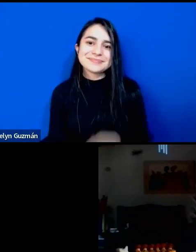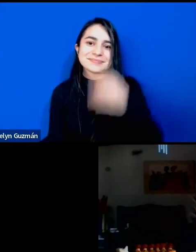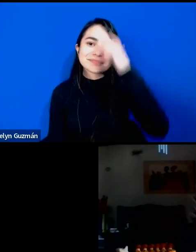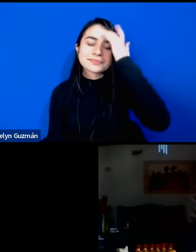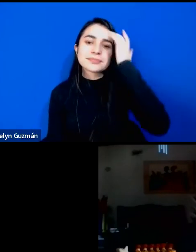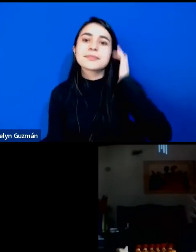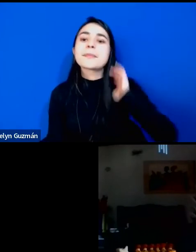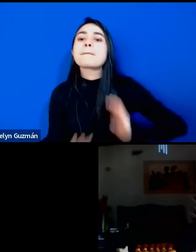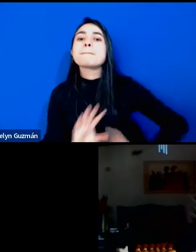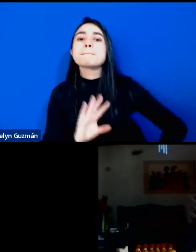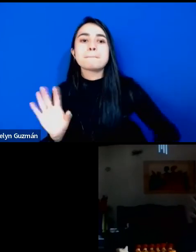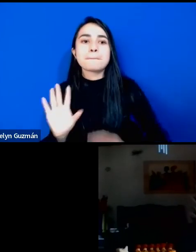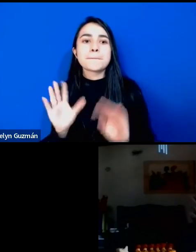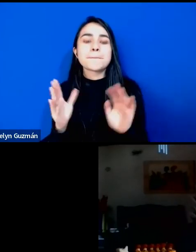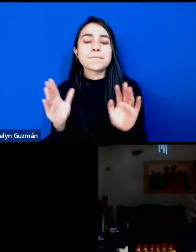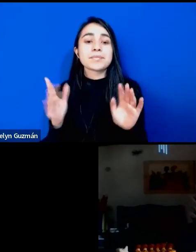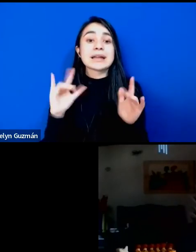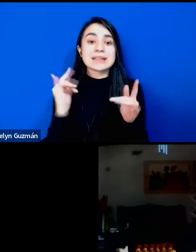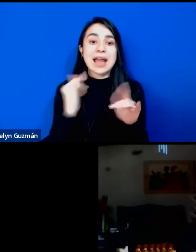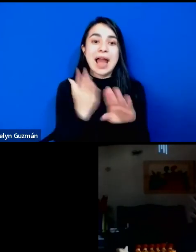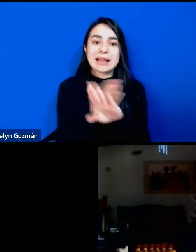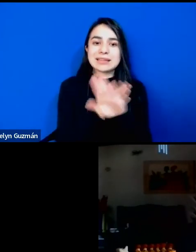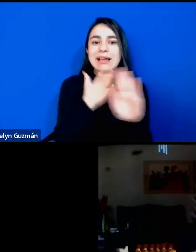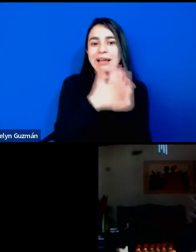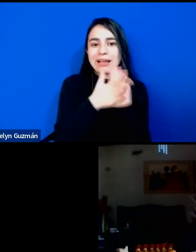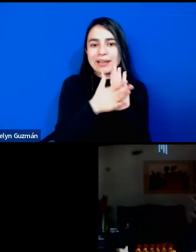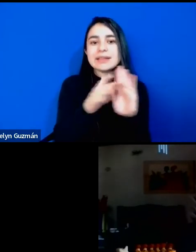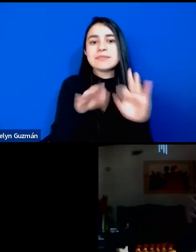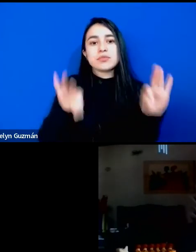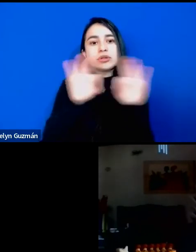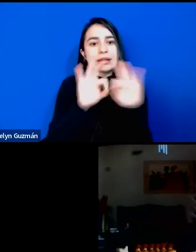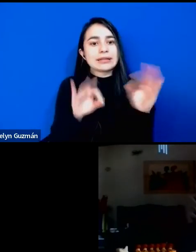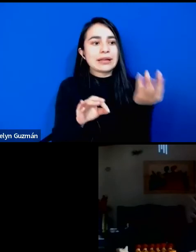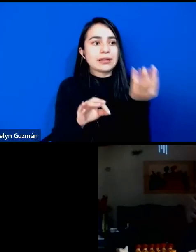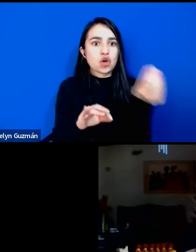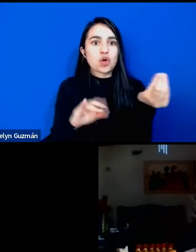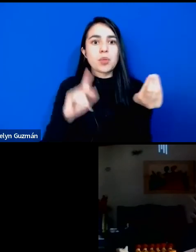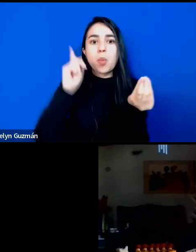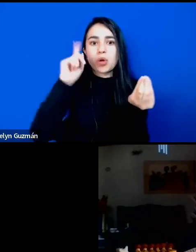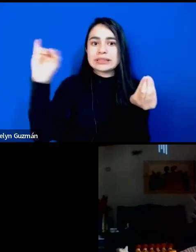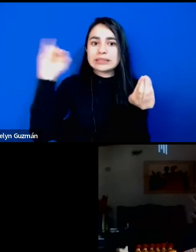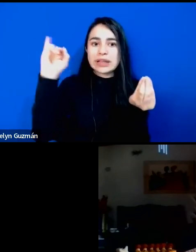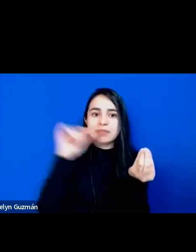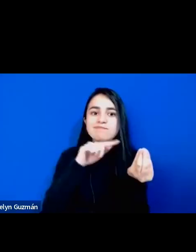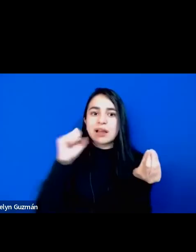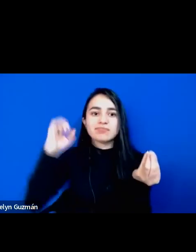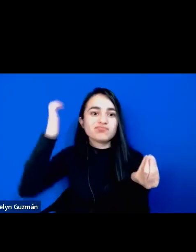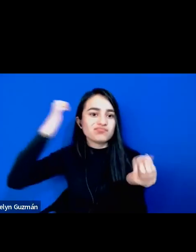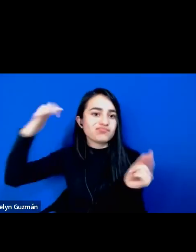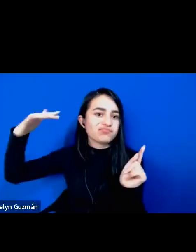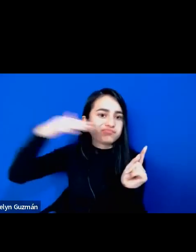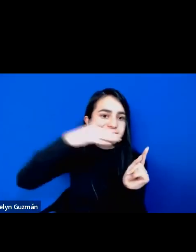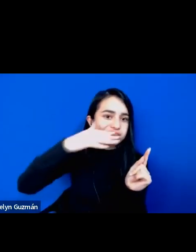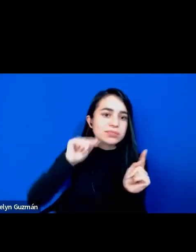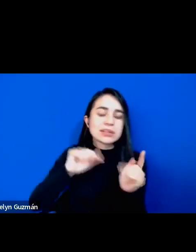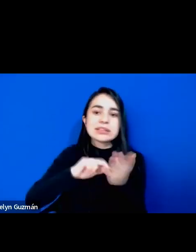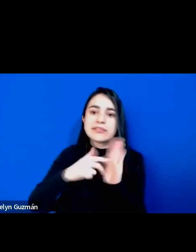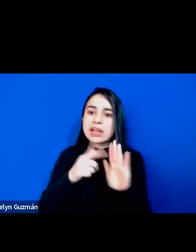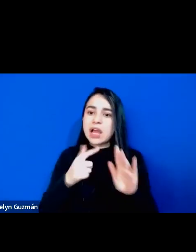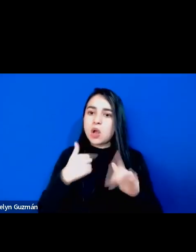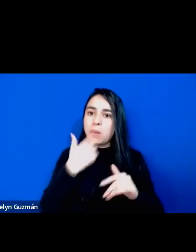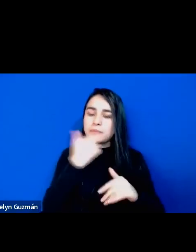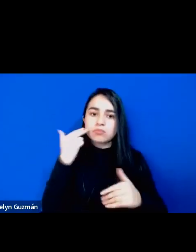Bueno, yo creo que ya me oyeron la primera parte, ¿no? Que la izquierda es profundamente eurocéntrica y que no se compromete, digamos, con un proyecto